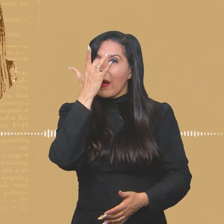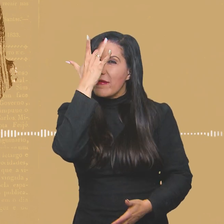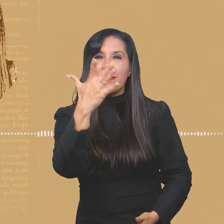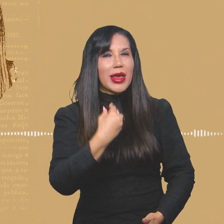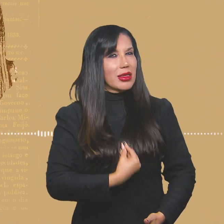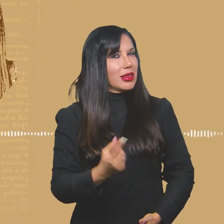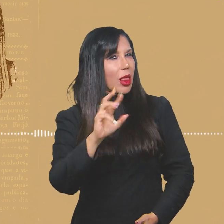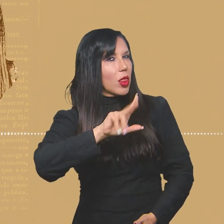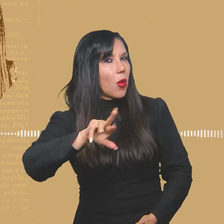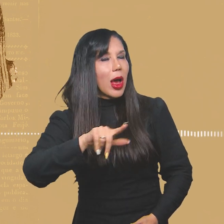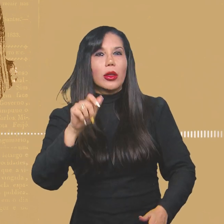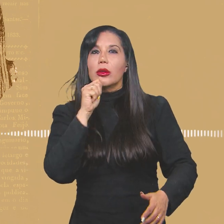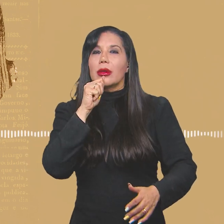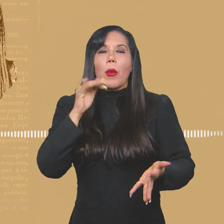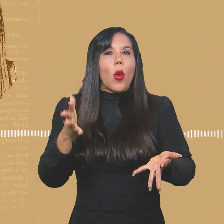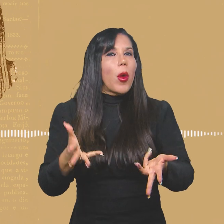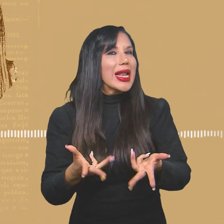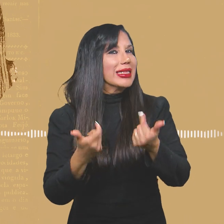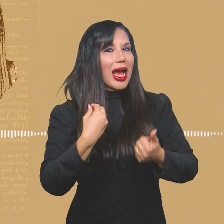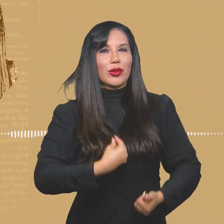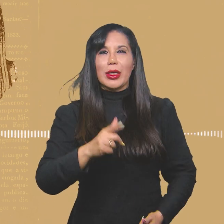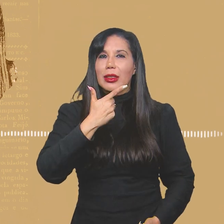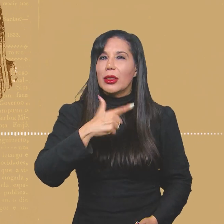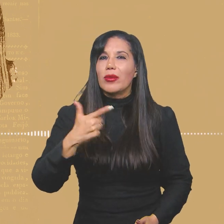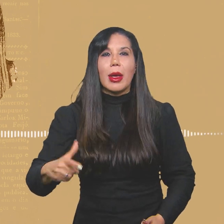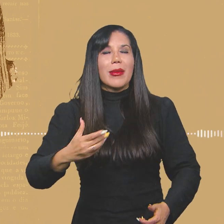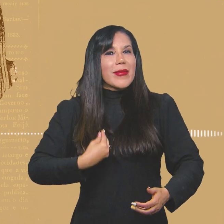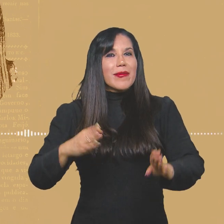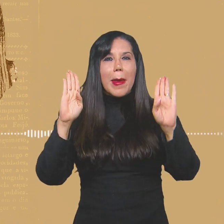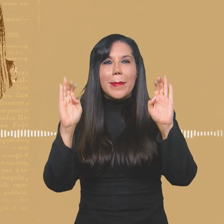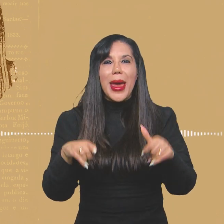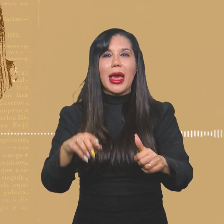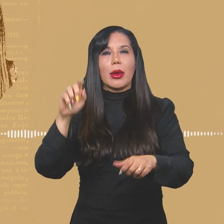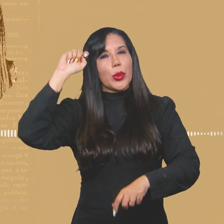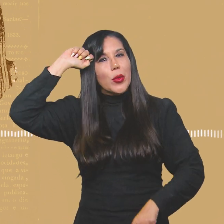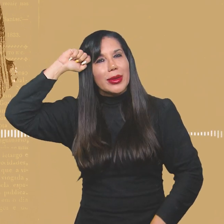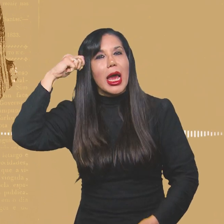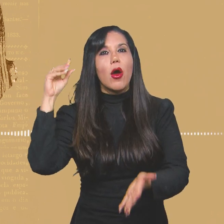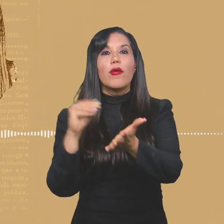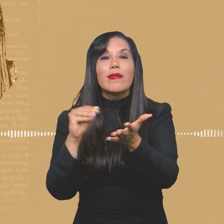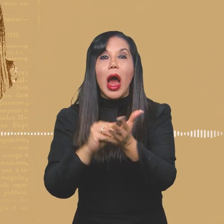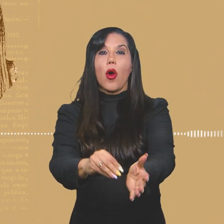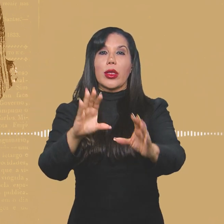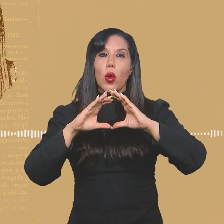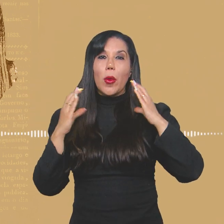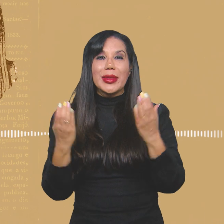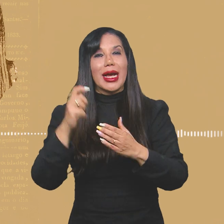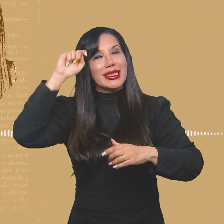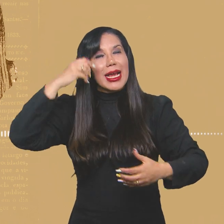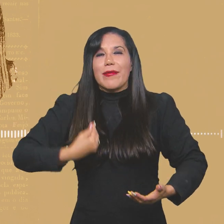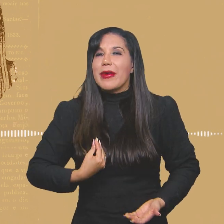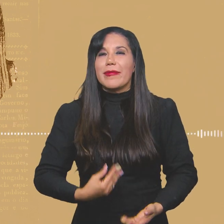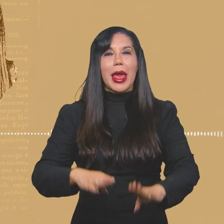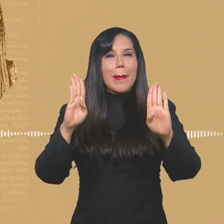fácil, não temos qualidade de vida, não temos o viver bem. Está faltando isso para a comunidade negra, o viver bem.